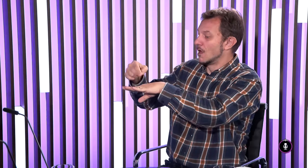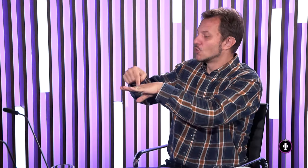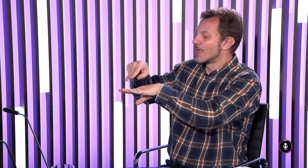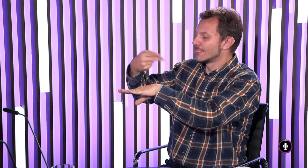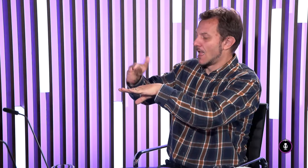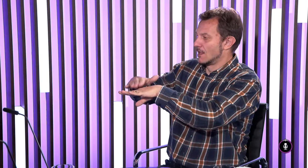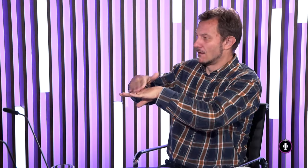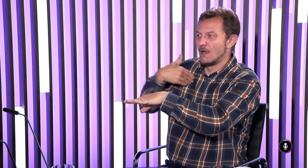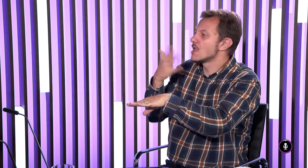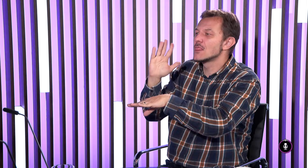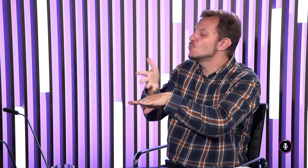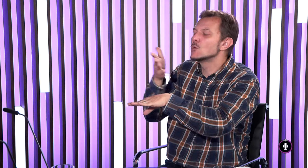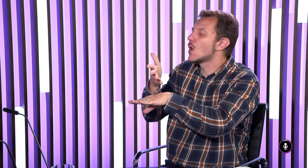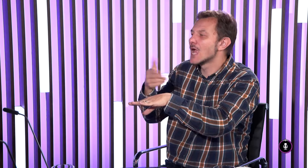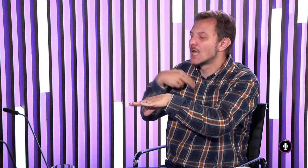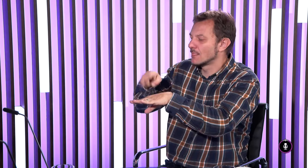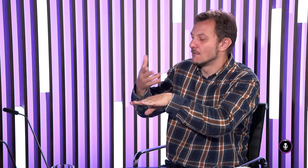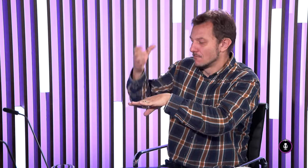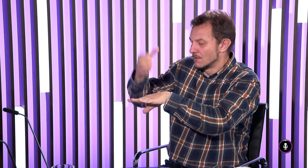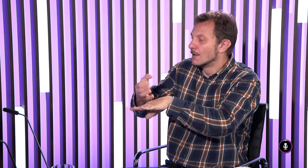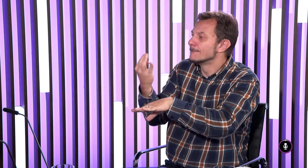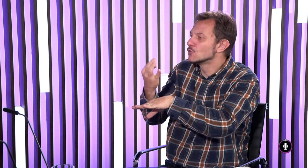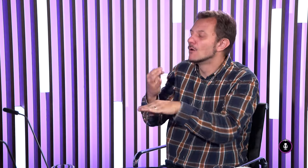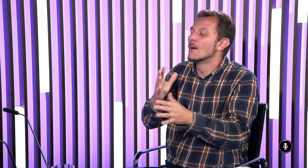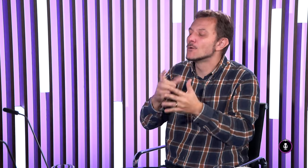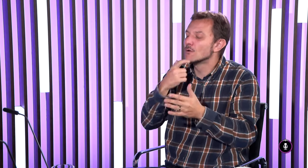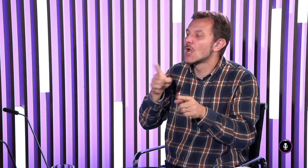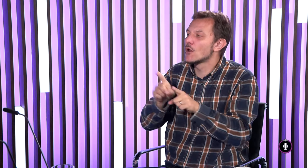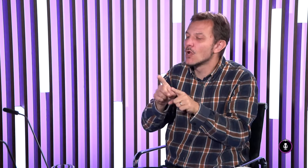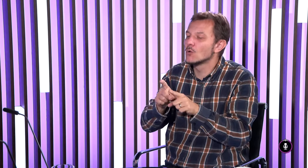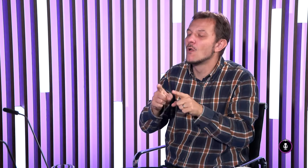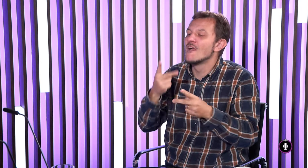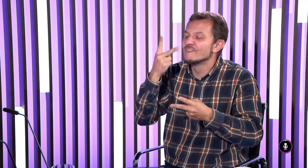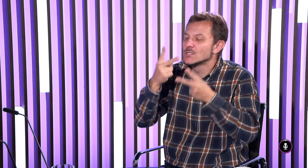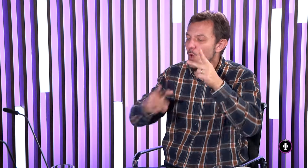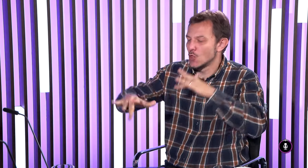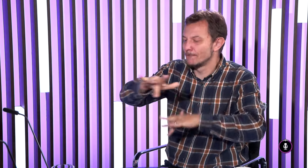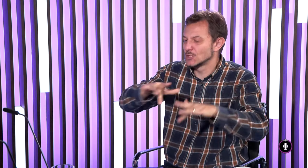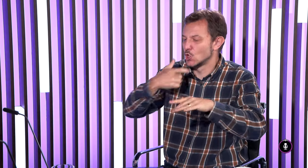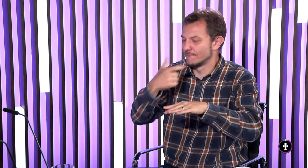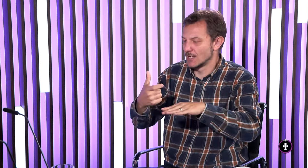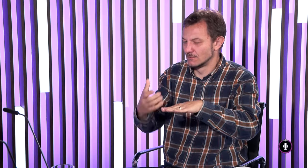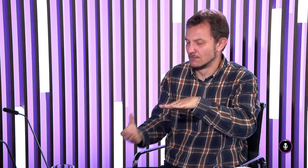položený na stole čiže ja nepoužívam ja neukažem tú predložku neposunkujem na lebo je to